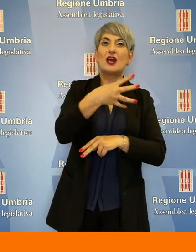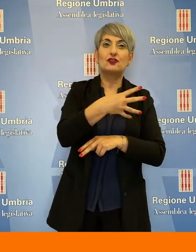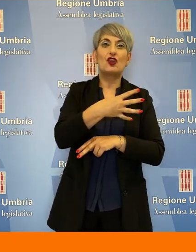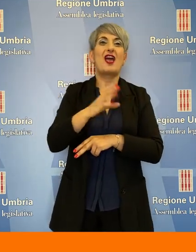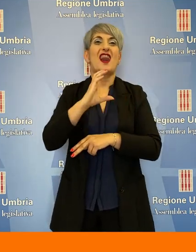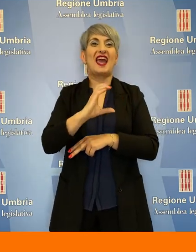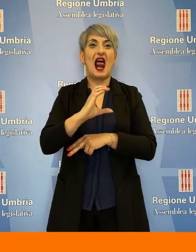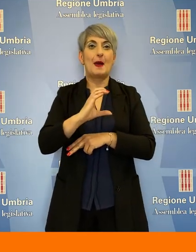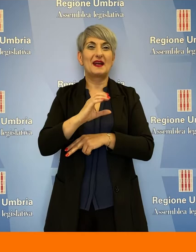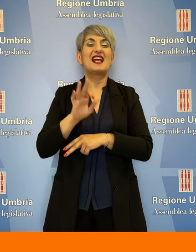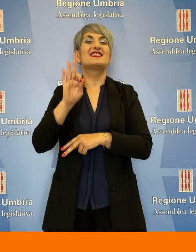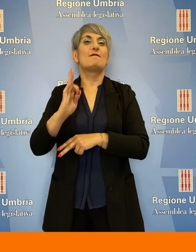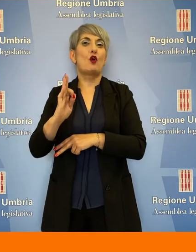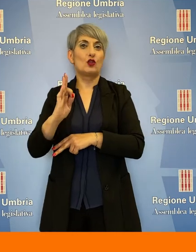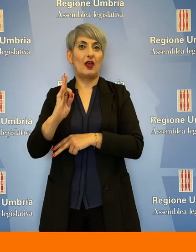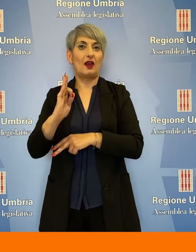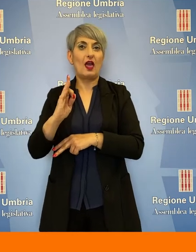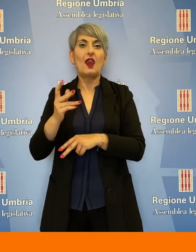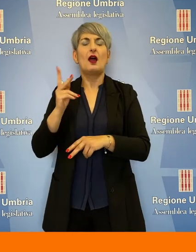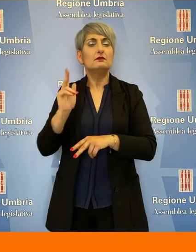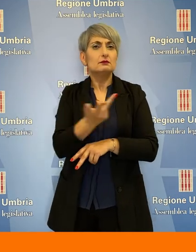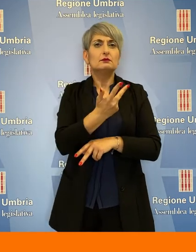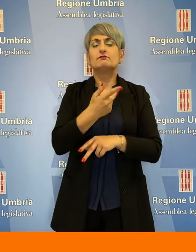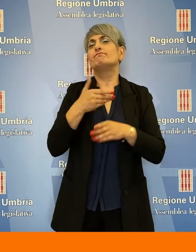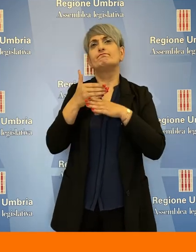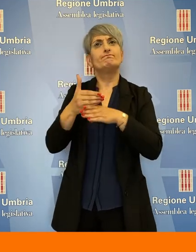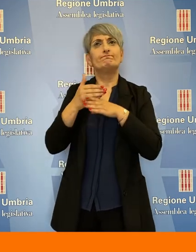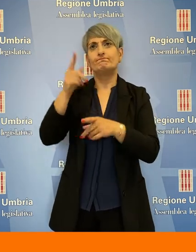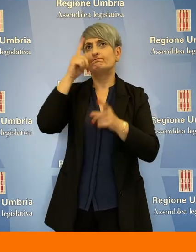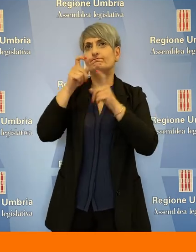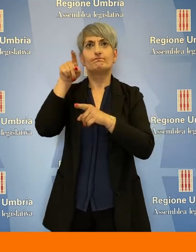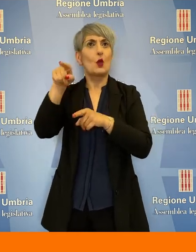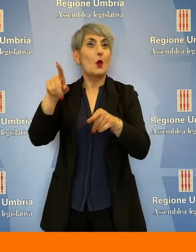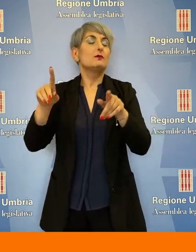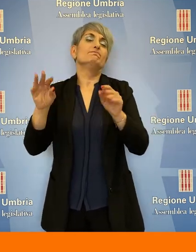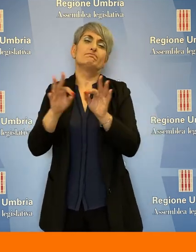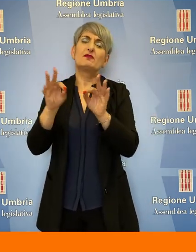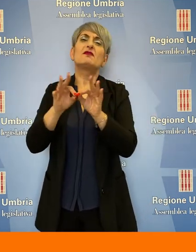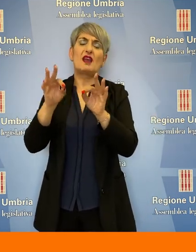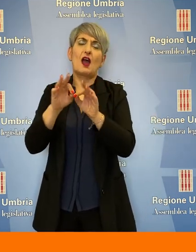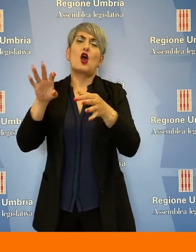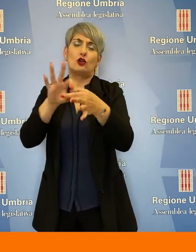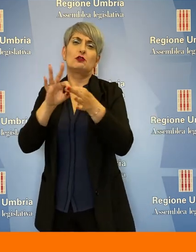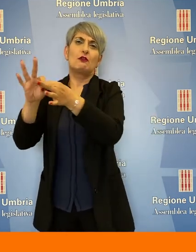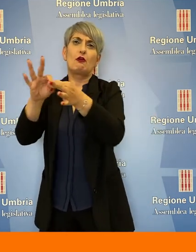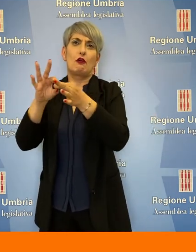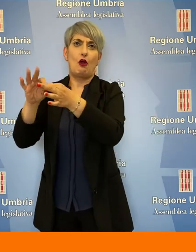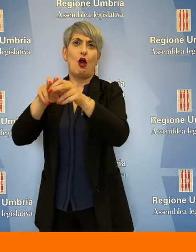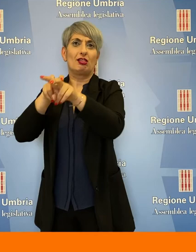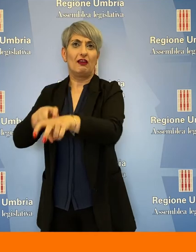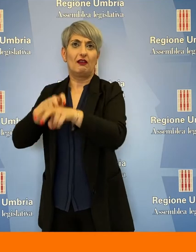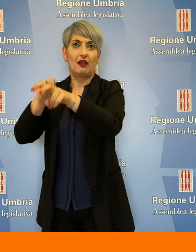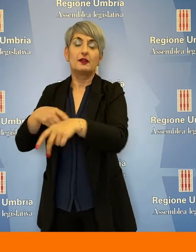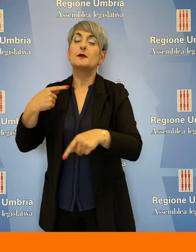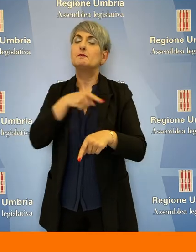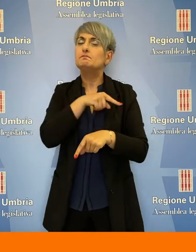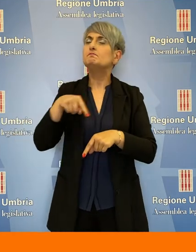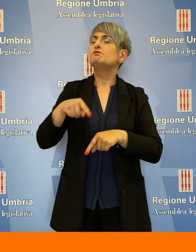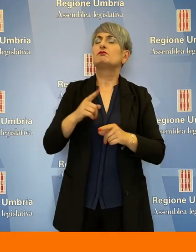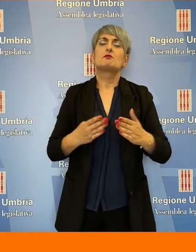Calabresi e Leonardo Fontanella, hanno sostanzialmente condiviso le preoccupazioni espresse da coldiretti ed hanno assicurato